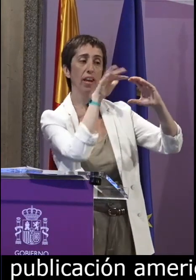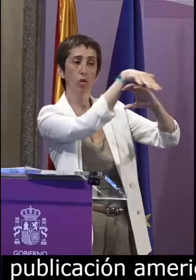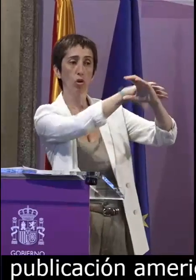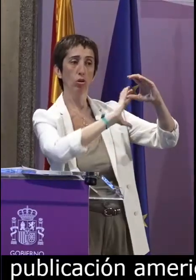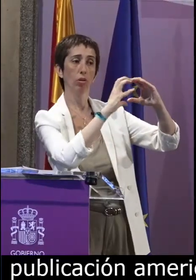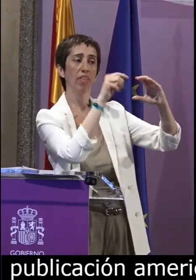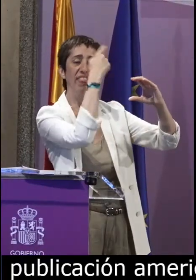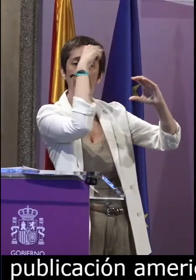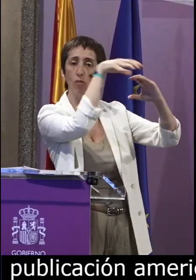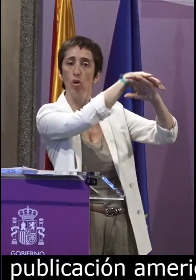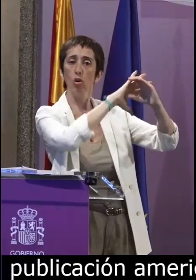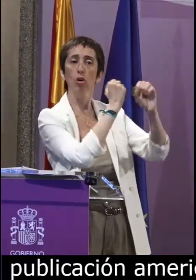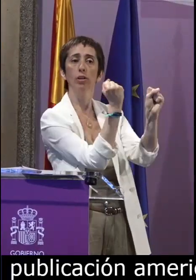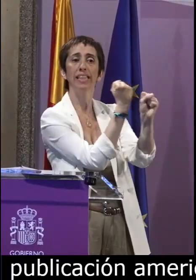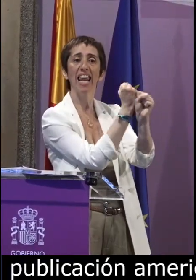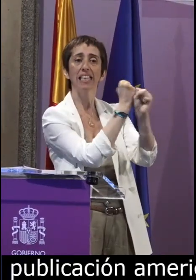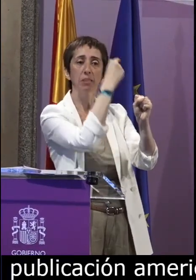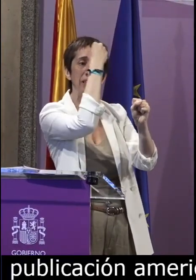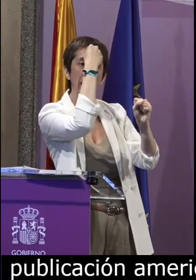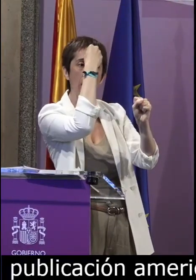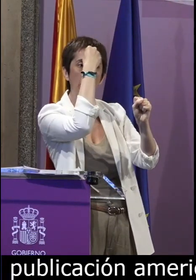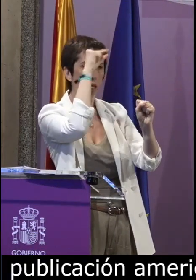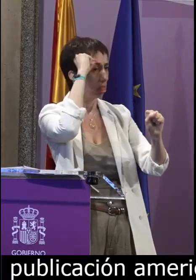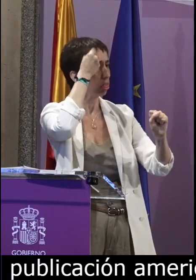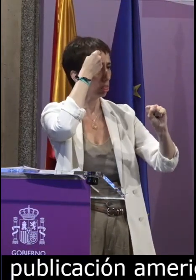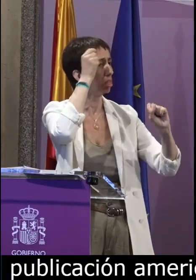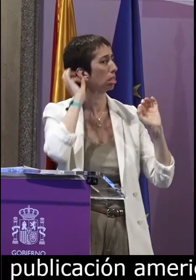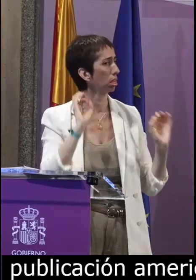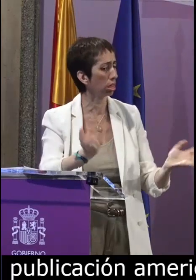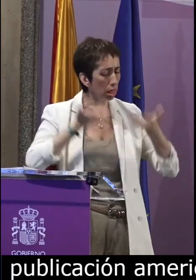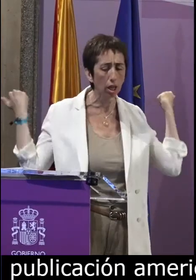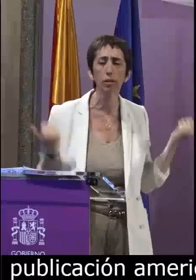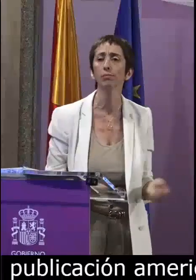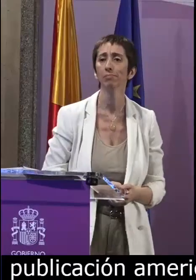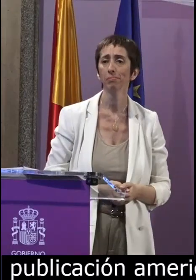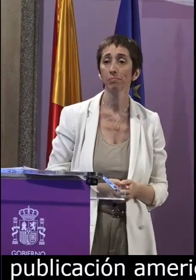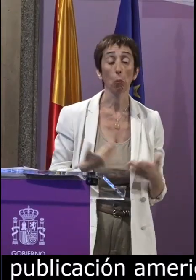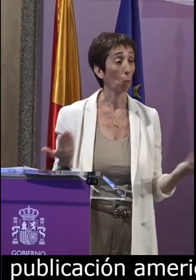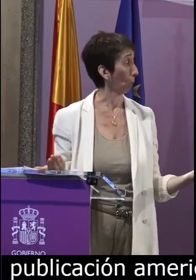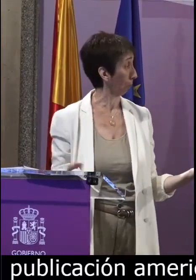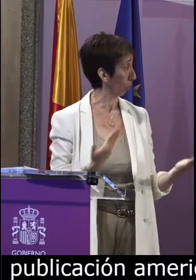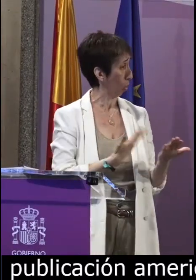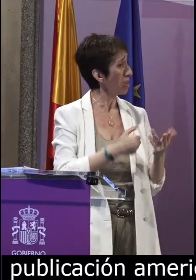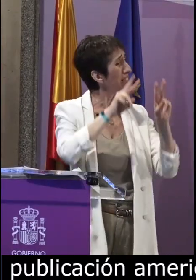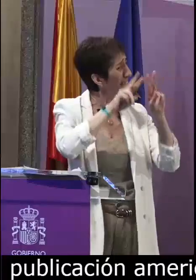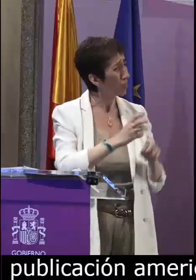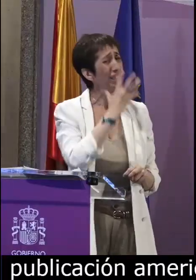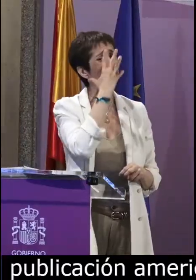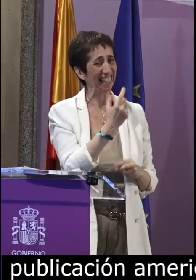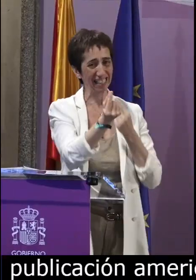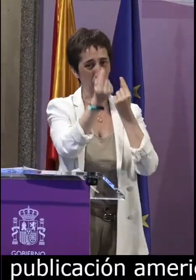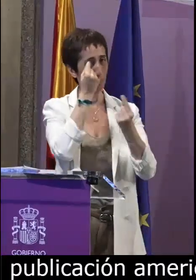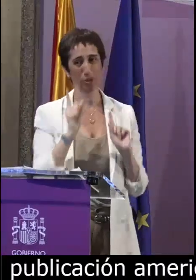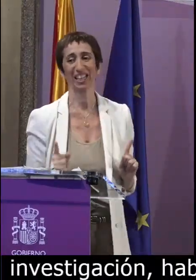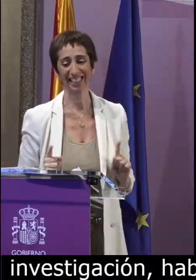y demuestra que este acceso mejora las competencias mentales para tareas que lleva a cabo el